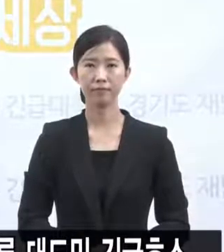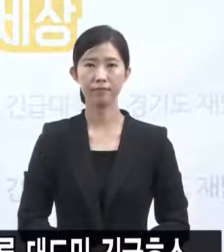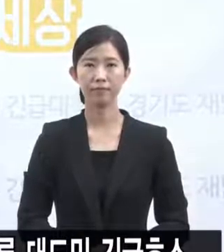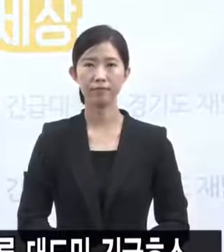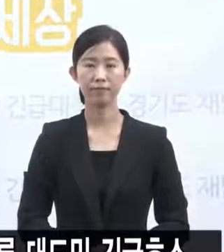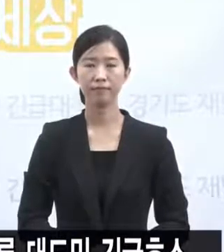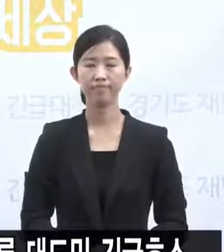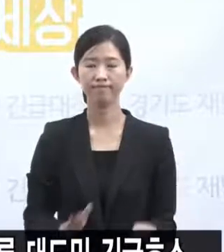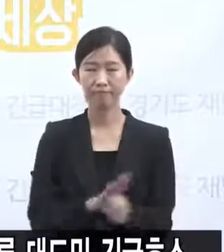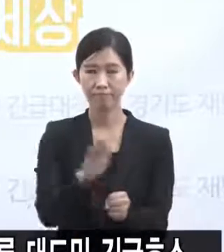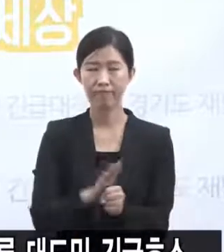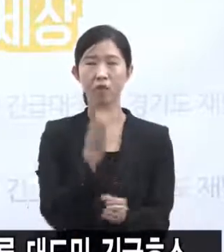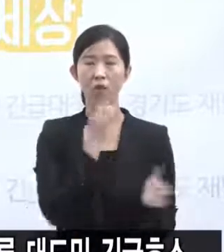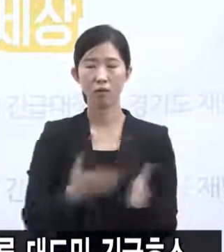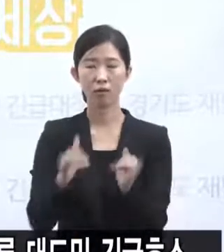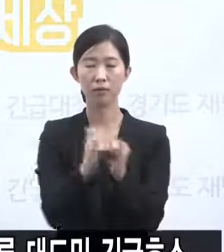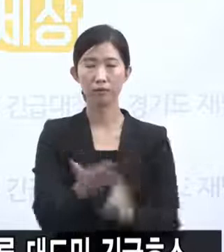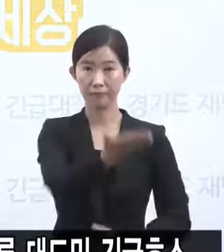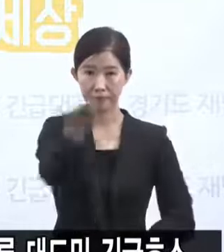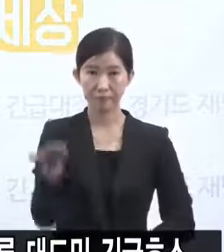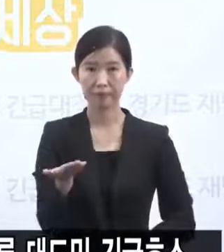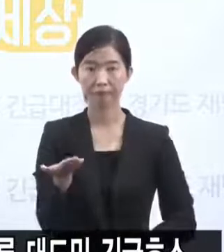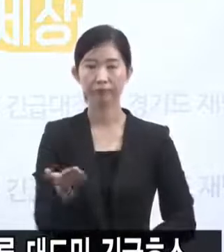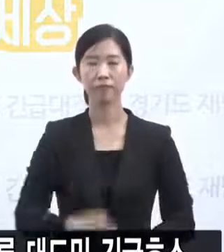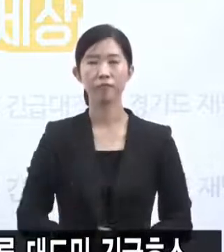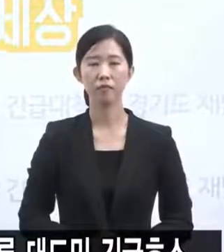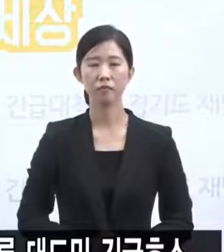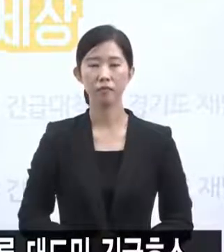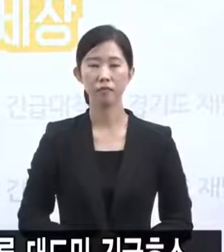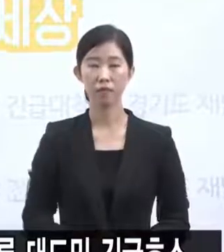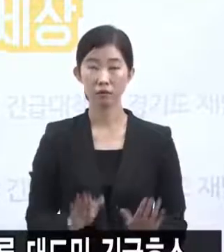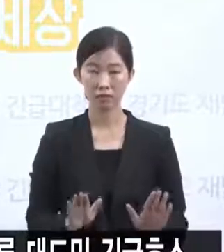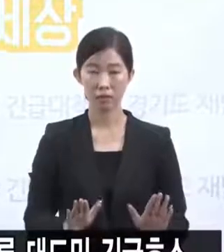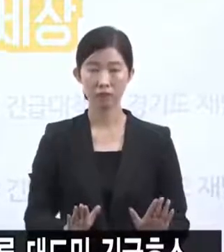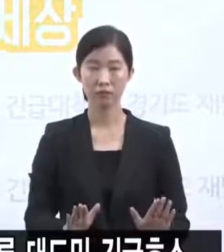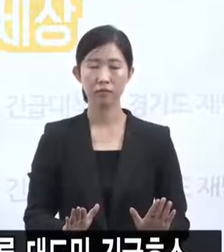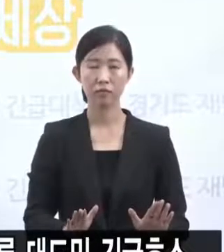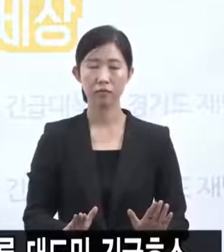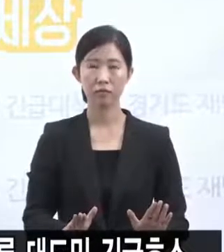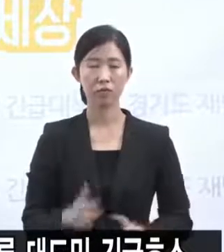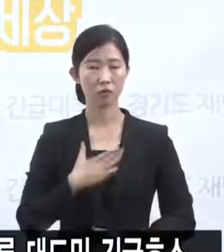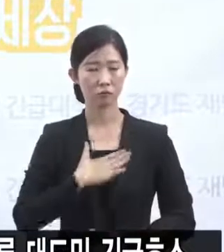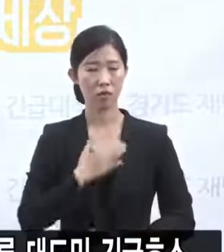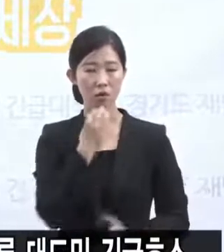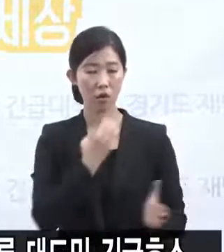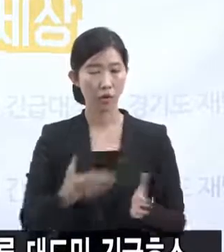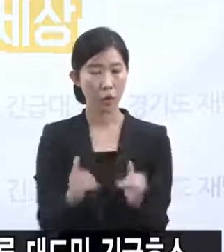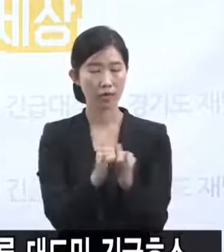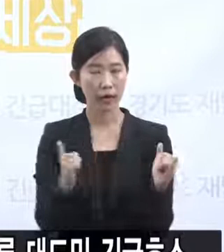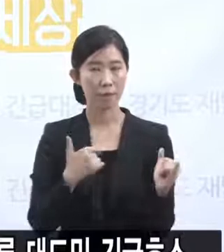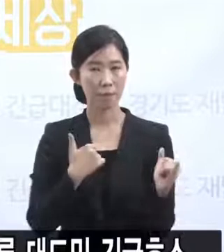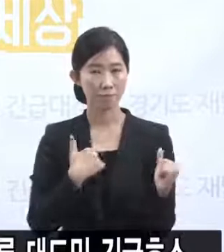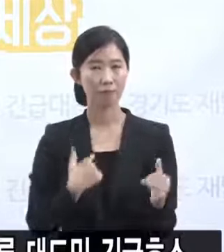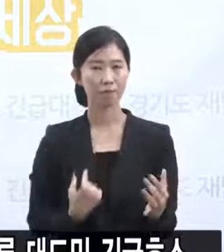사랑하는 도민 여러분 구성원의 일인으로서 할 수 있고 또 해야 할